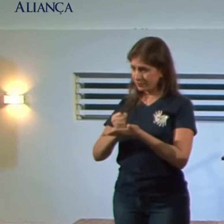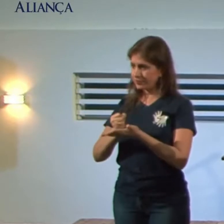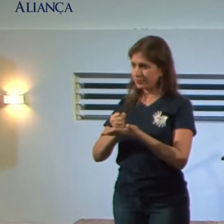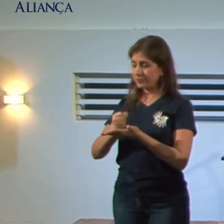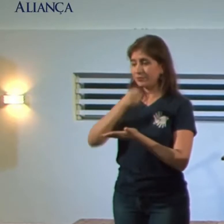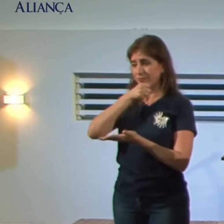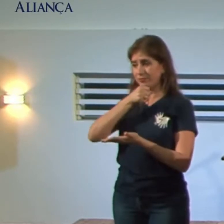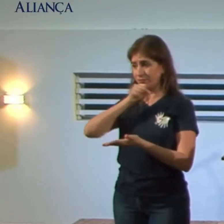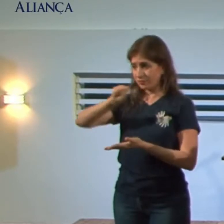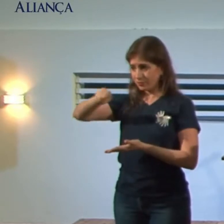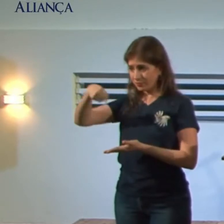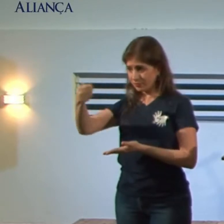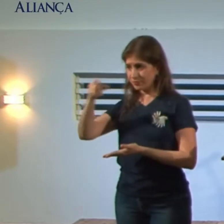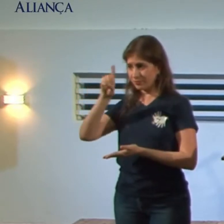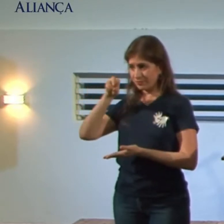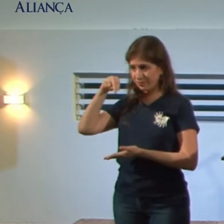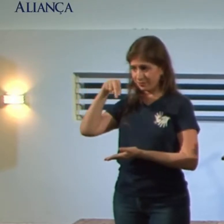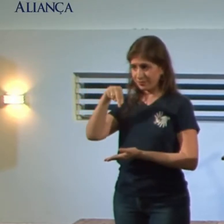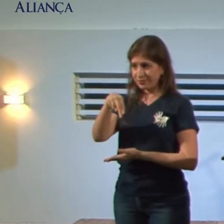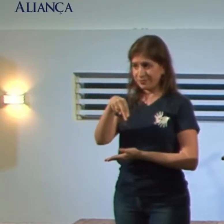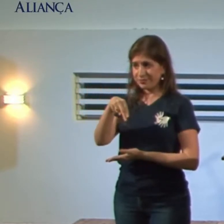Hoje eu vou dar trabalho aqui para a Alane.